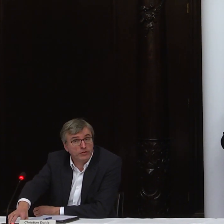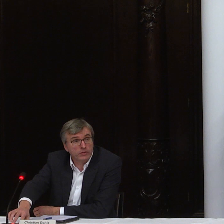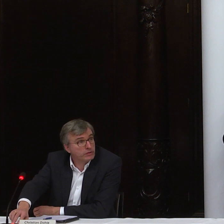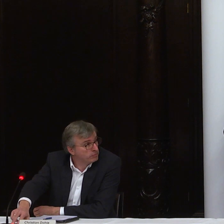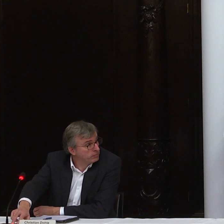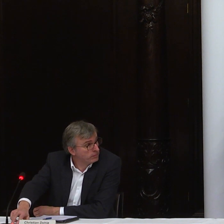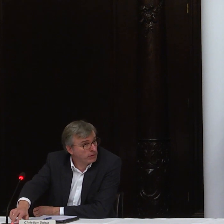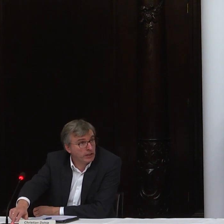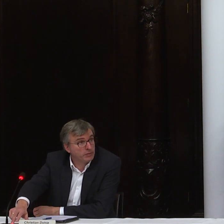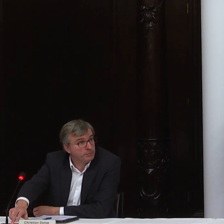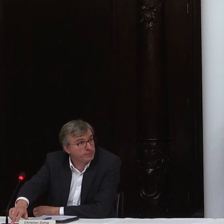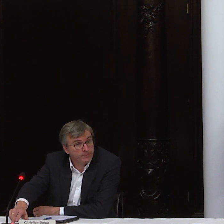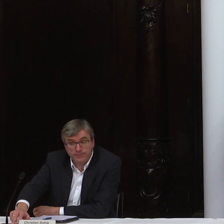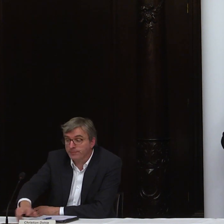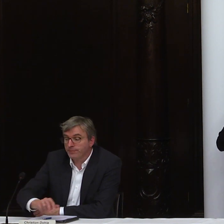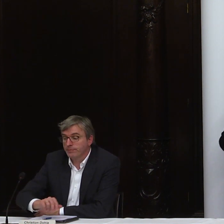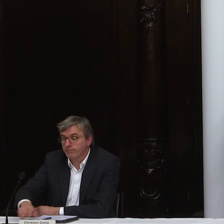gewünscht sind, gerne.